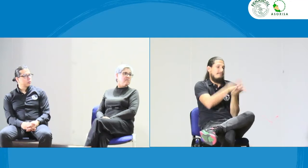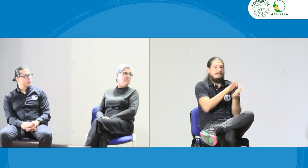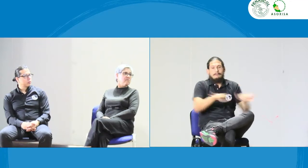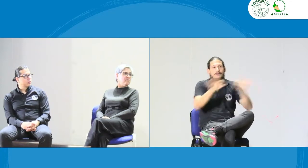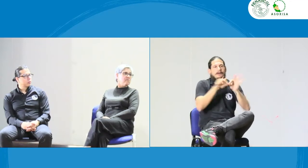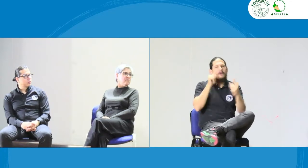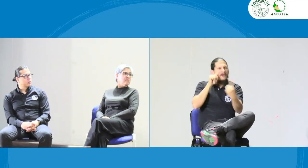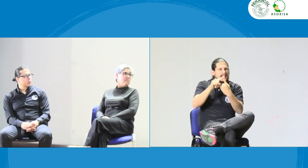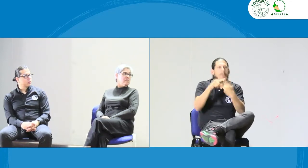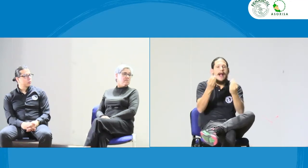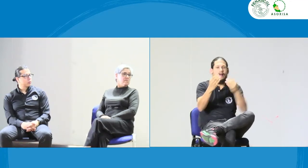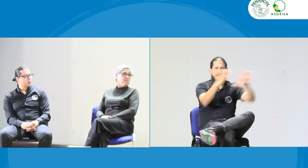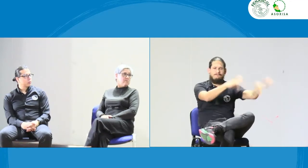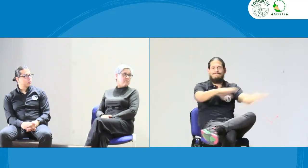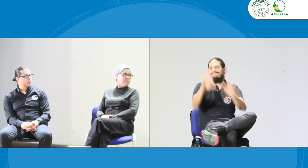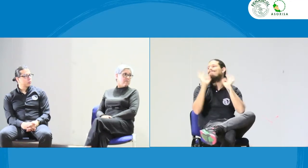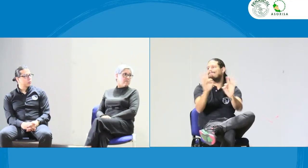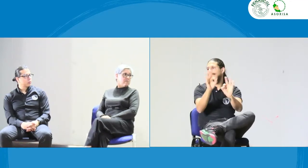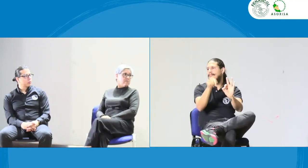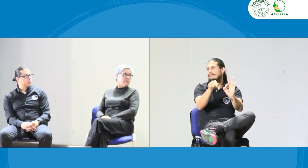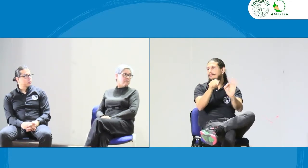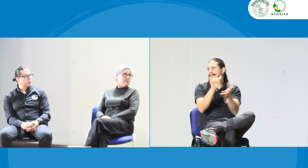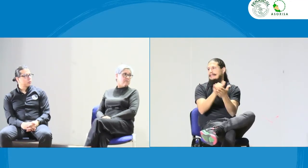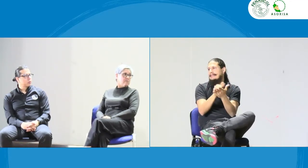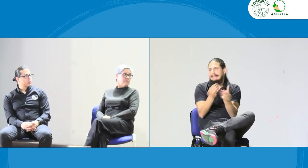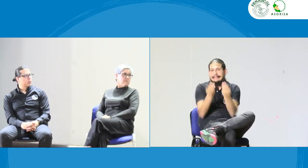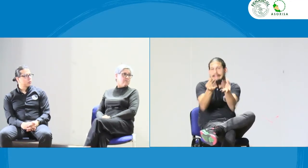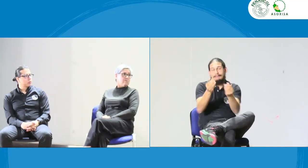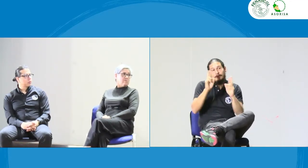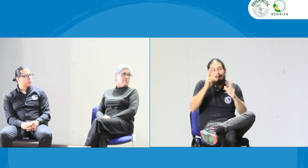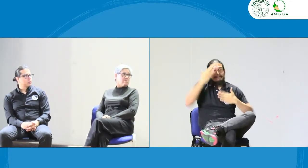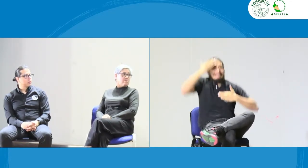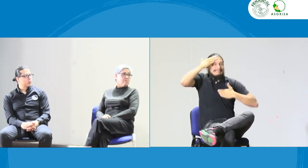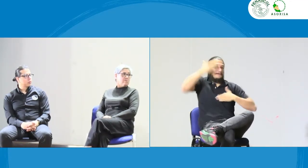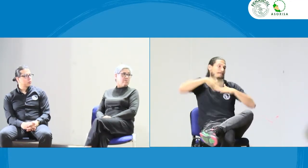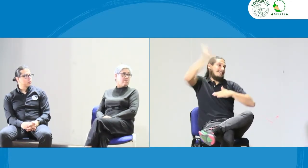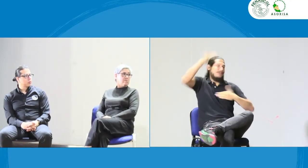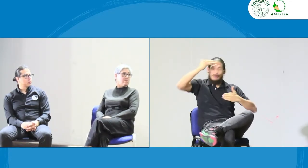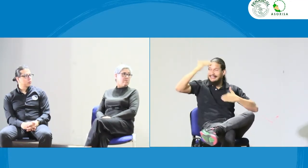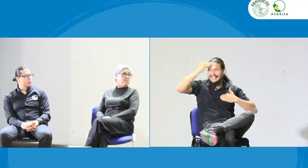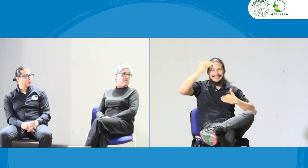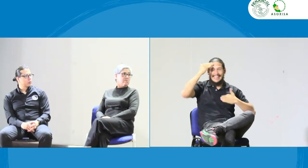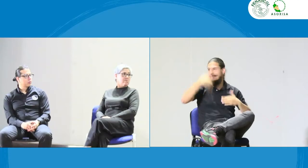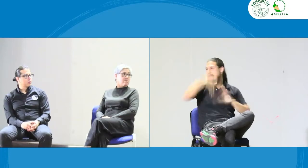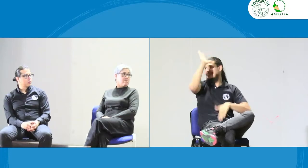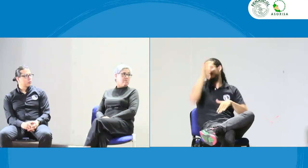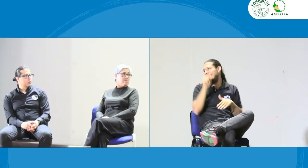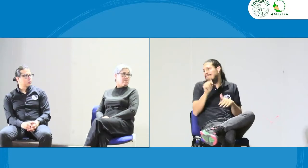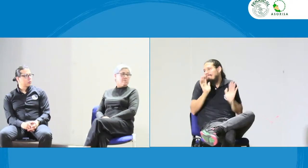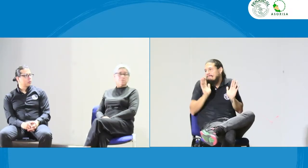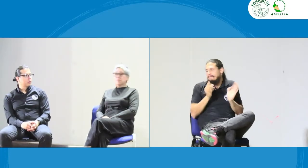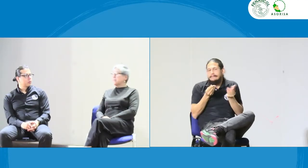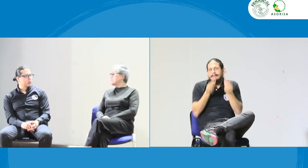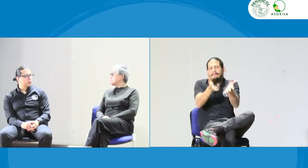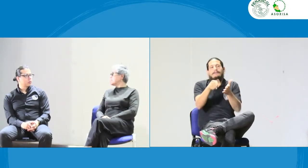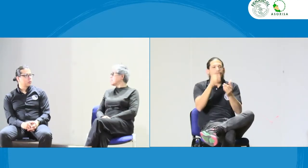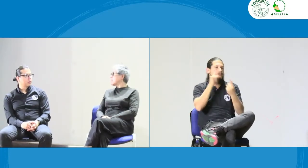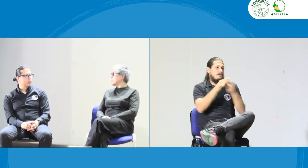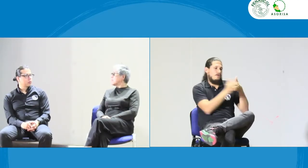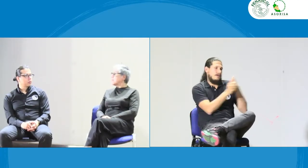contrato. Entonces, eso es importante para llegar a esas actitudes, esos comportamientos, acordes a las situaciones y a los momentos. Eso es lo que